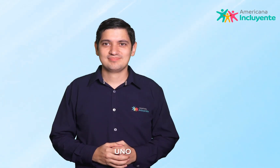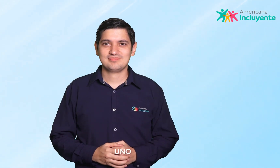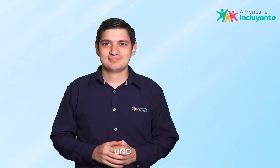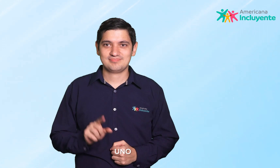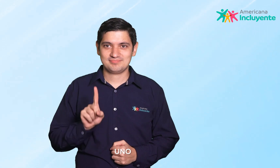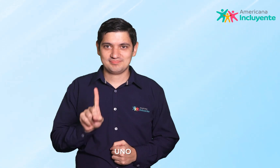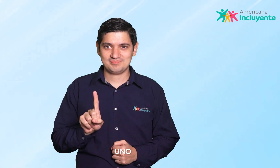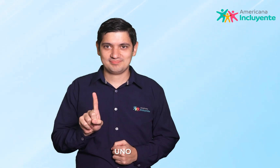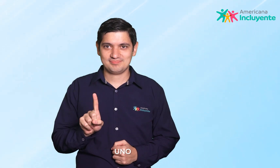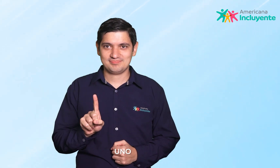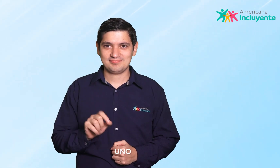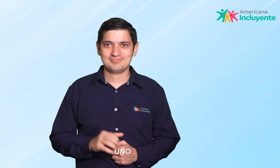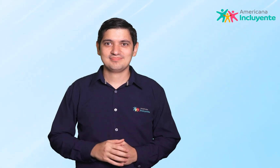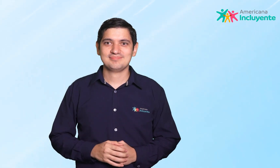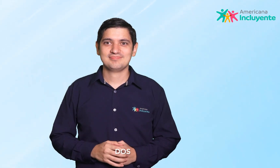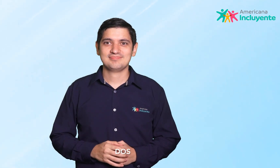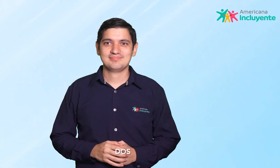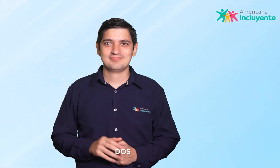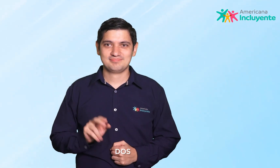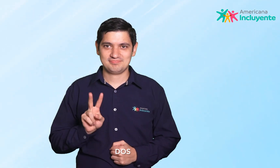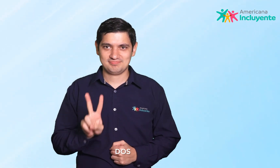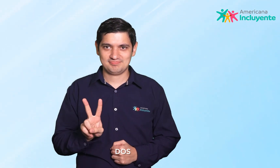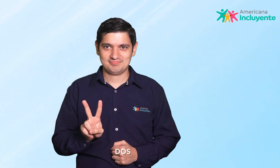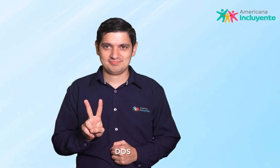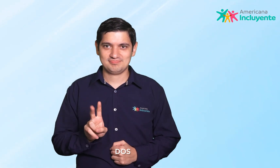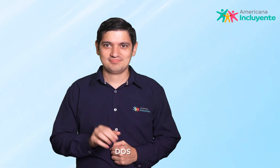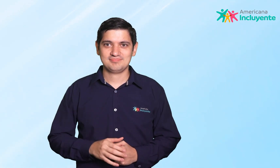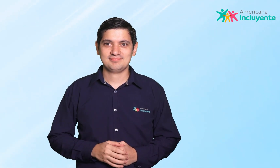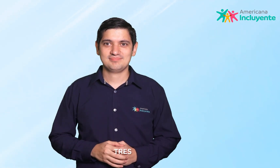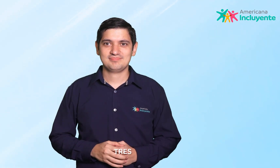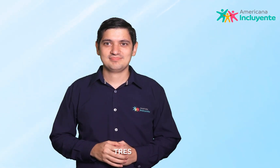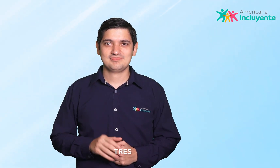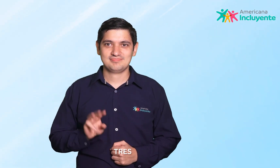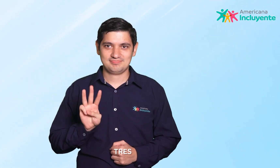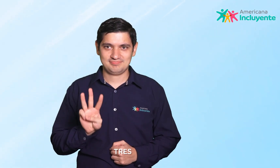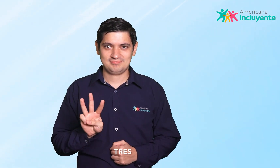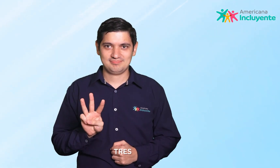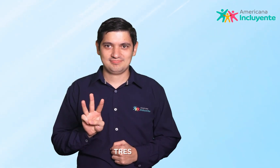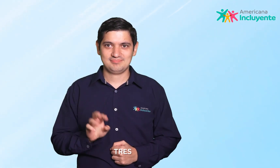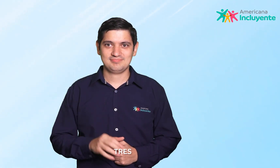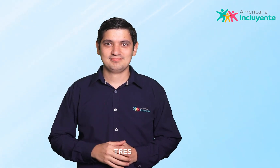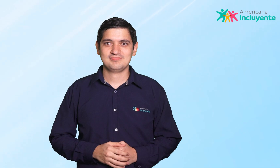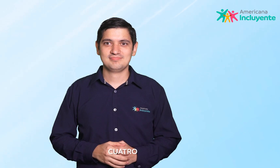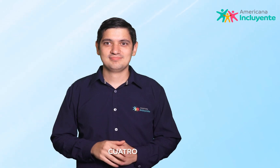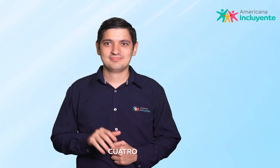1 2 3 4